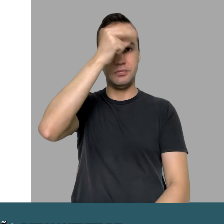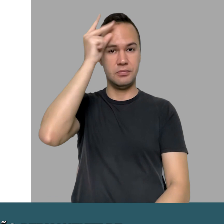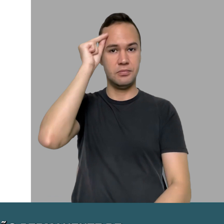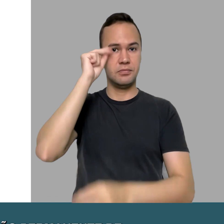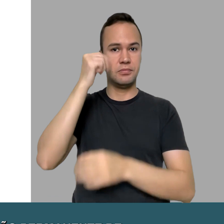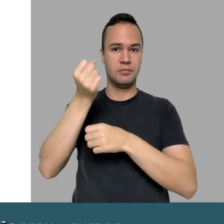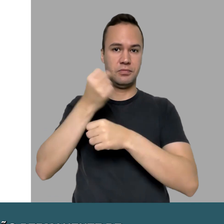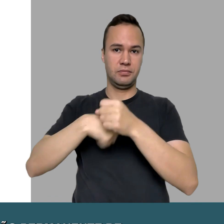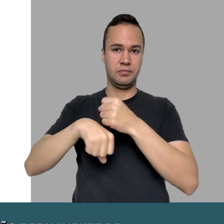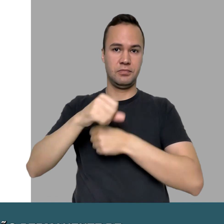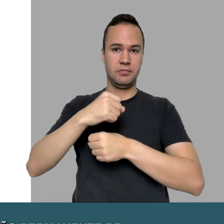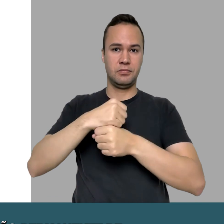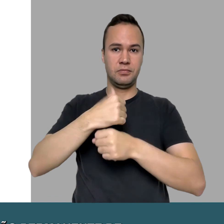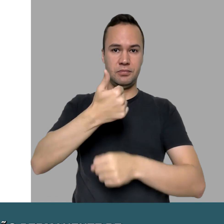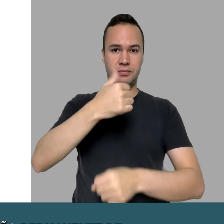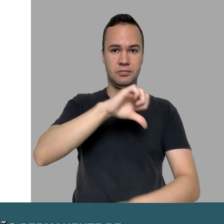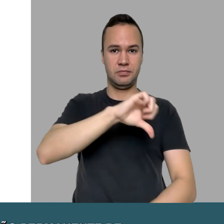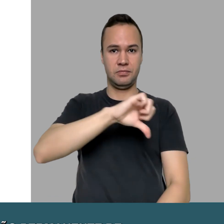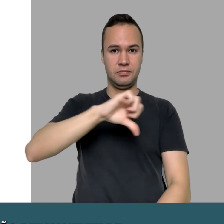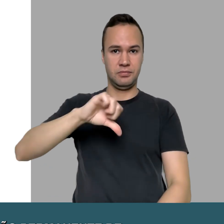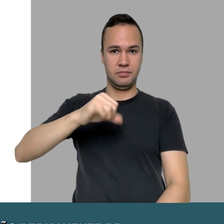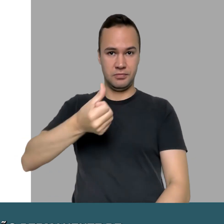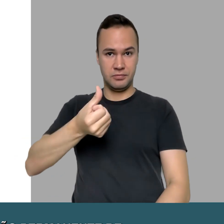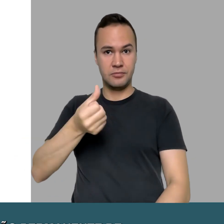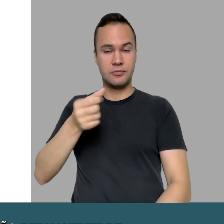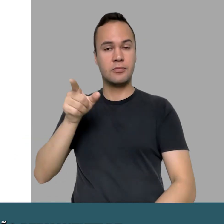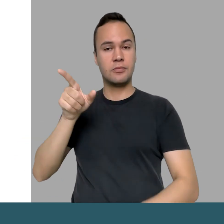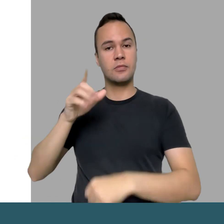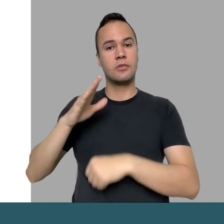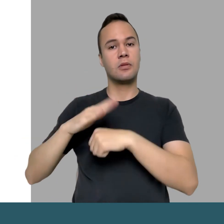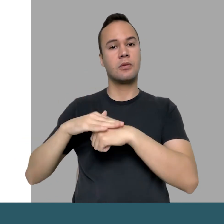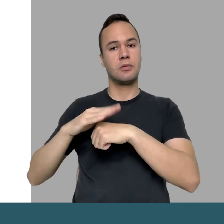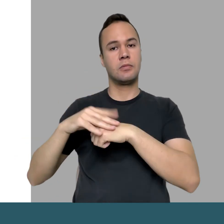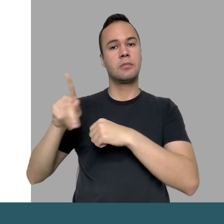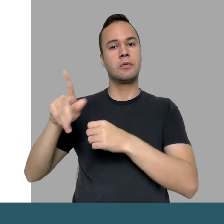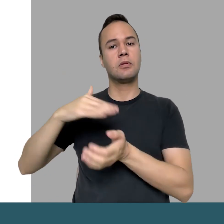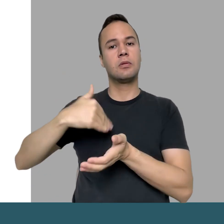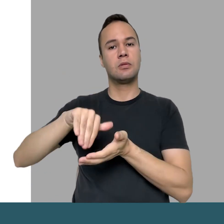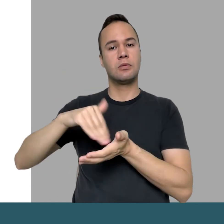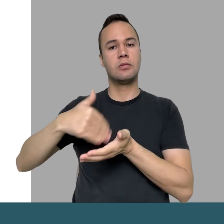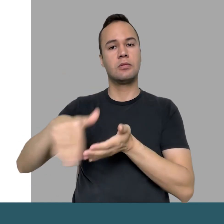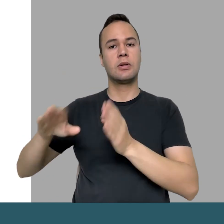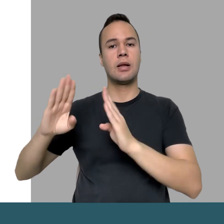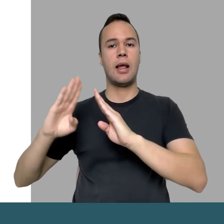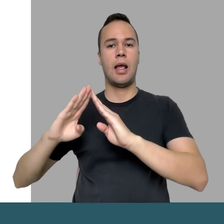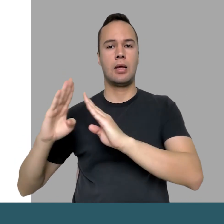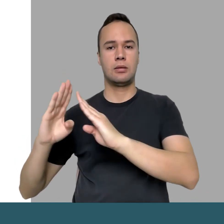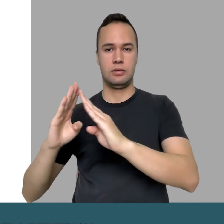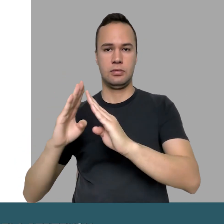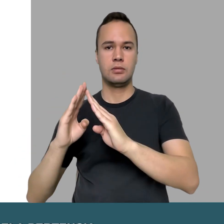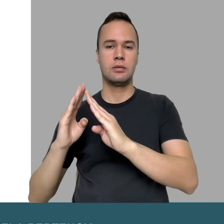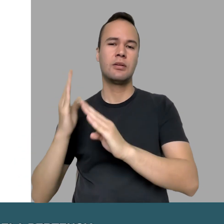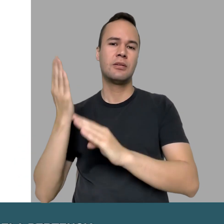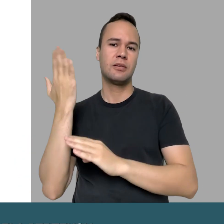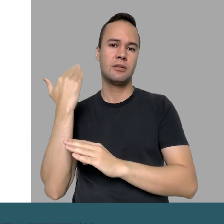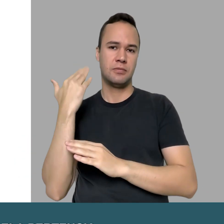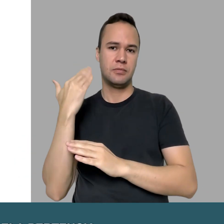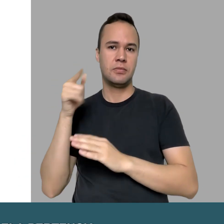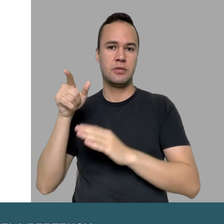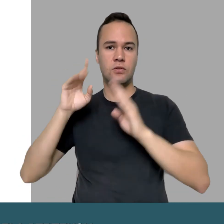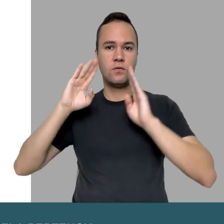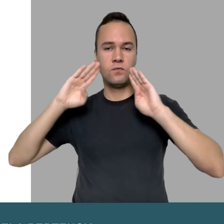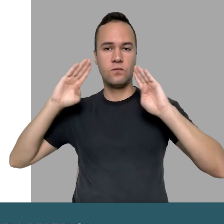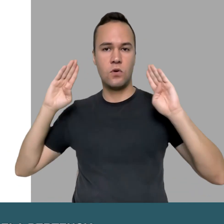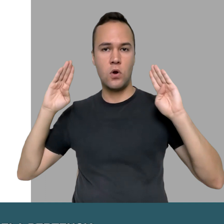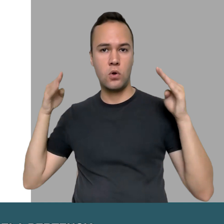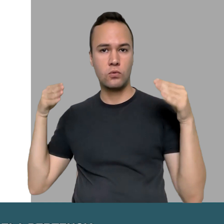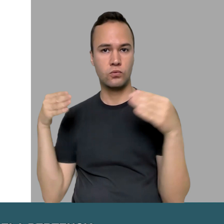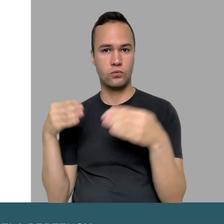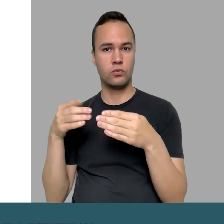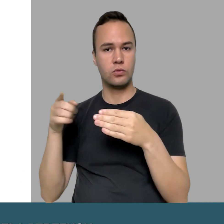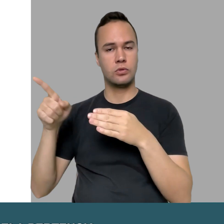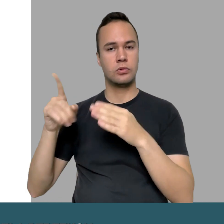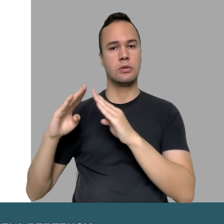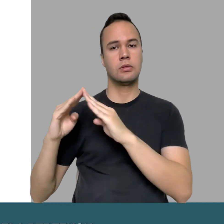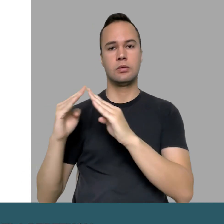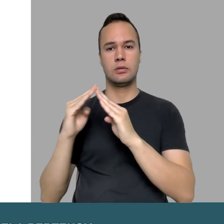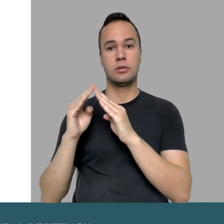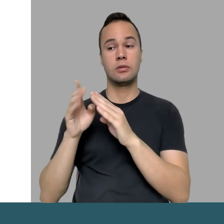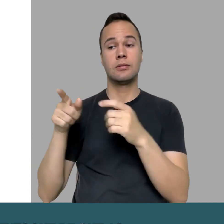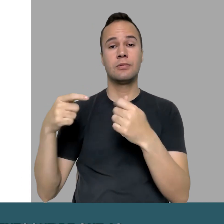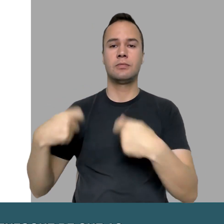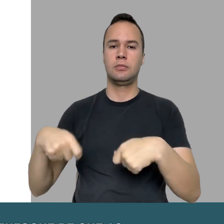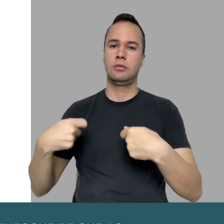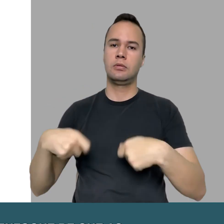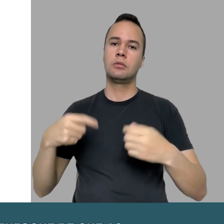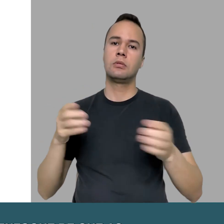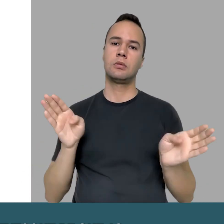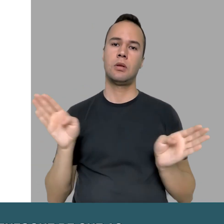Permanente de Acessibilidade aqui da Prefeitura de São Paulo. Ela foi criada em 96, inicialmente ela pertencia à Secretaria da Habitação,